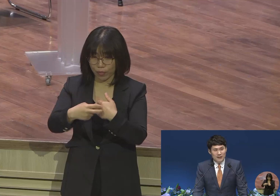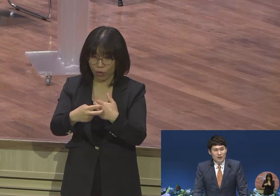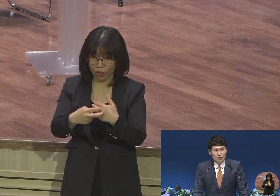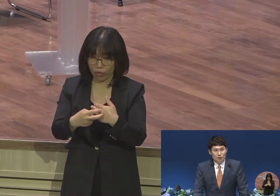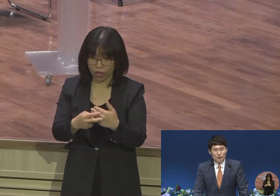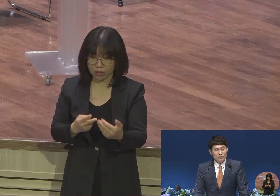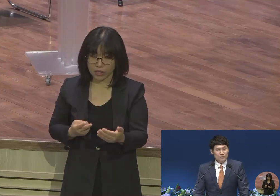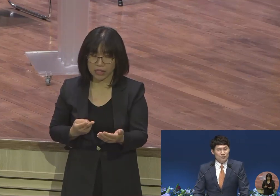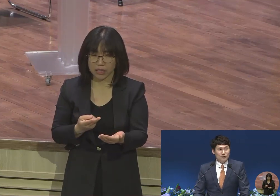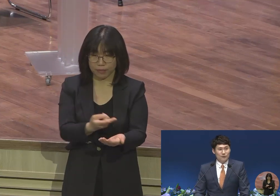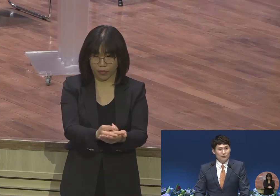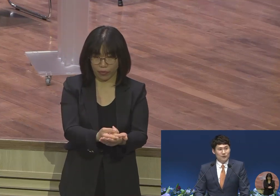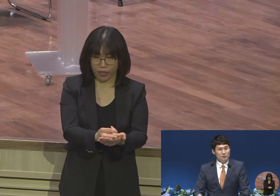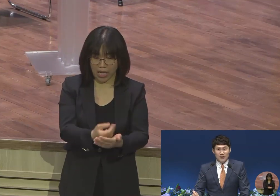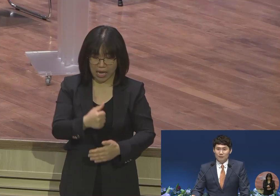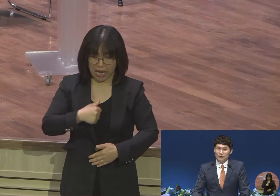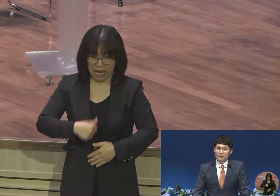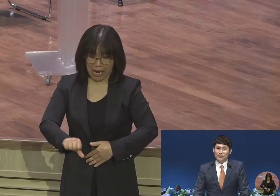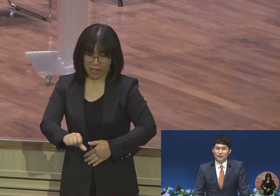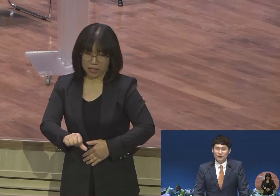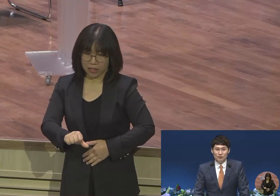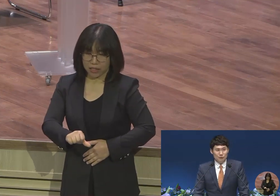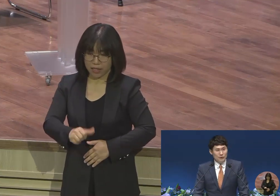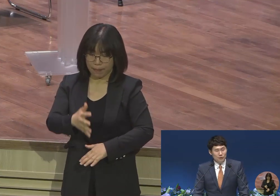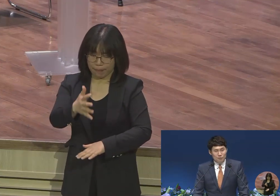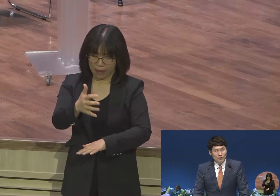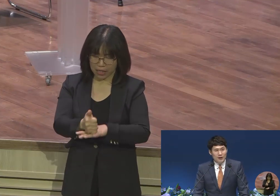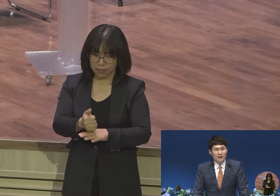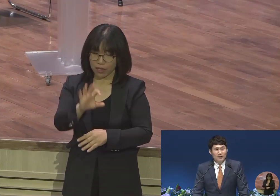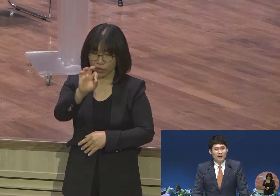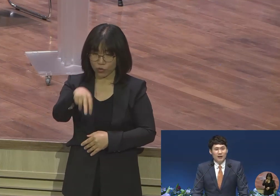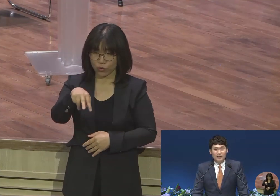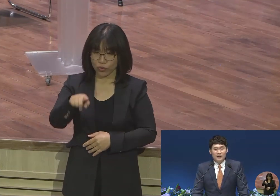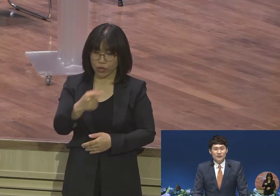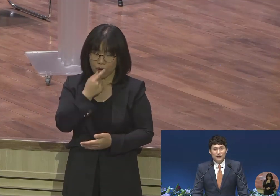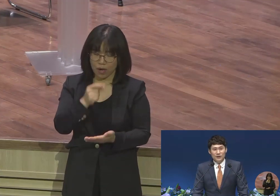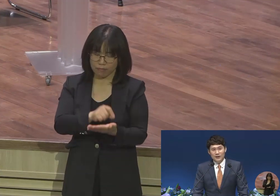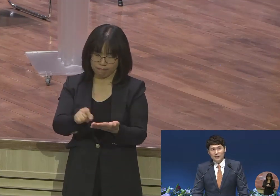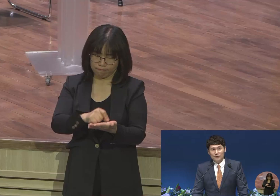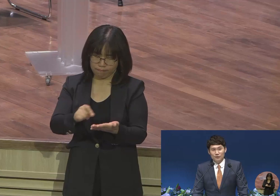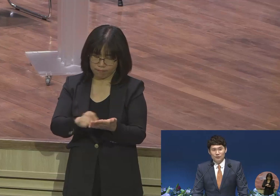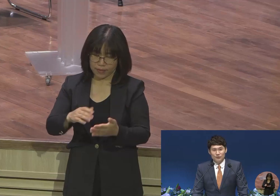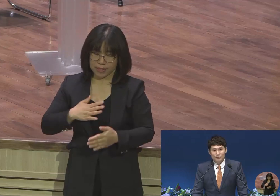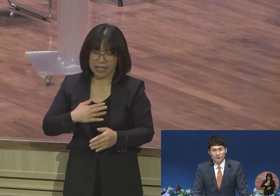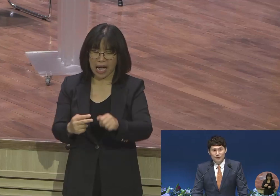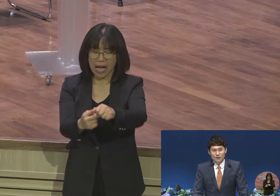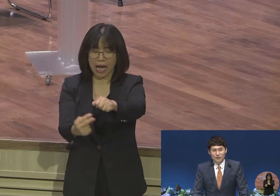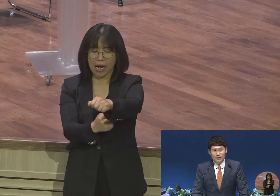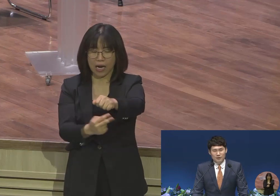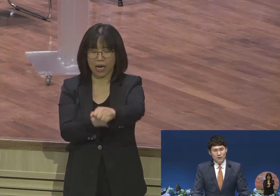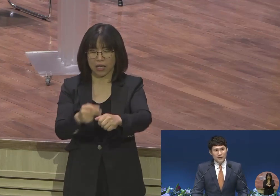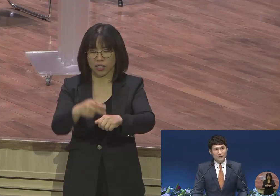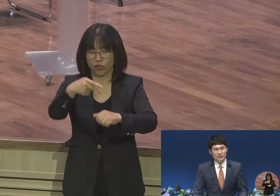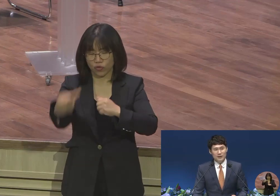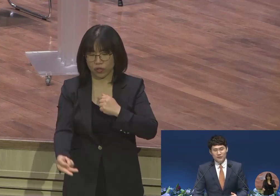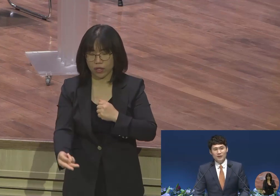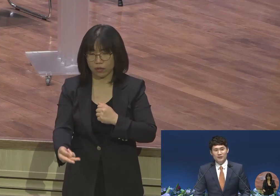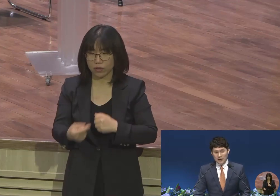유서를 쓰고 집을 나가버렸어요 그 유서 내용이 뭐냐? 한강에서 뛰어내리겠다는 거죠 급하게 경찰에 연락해서